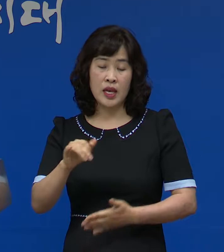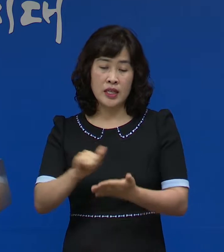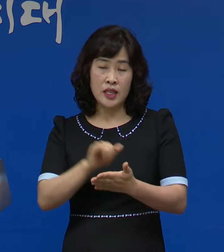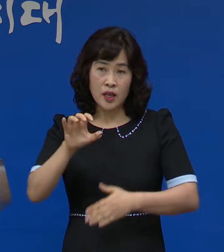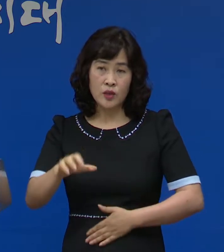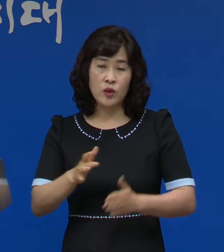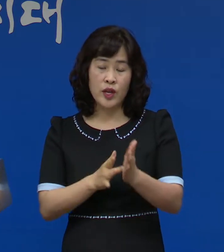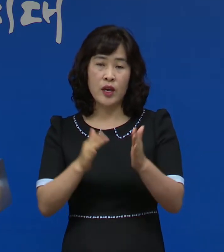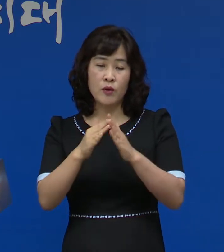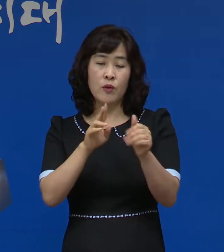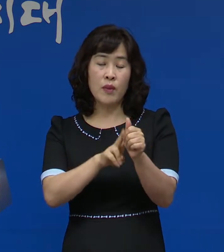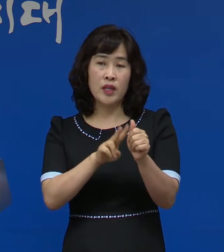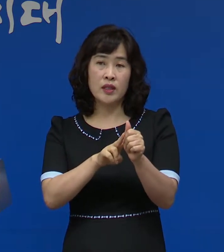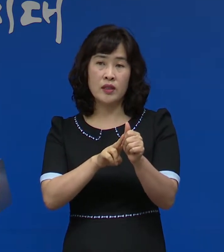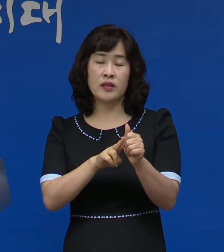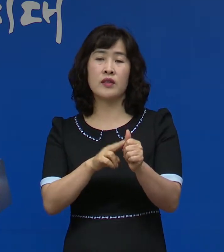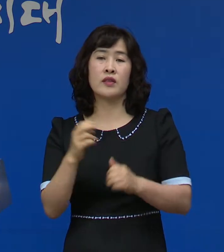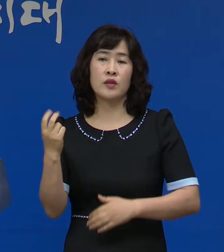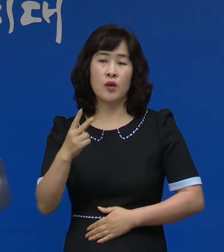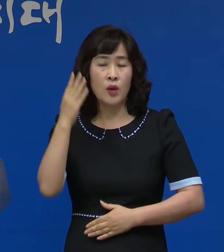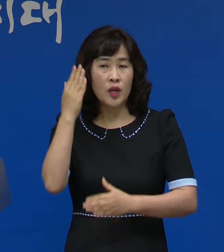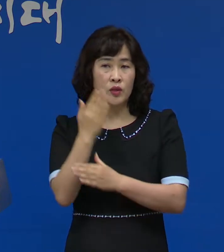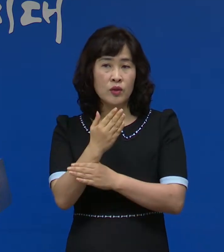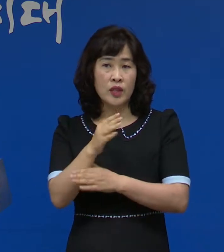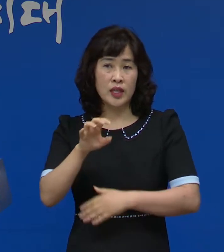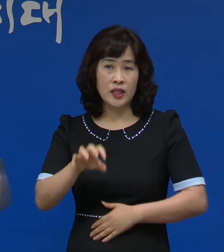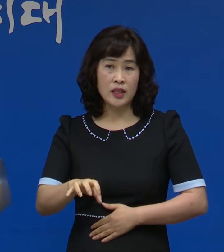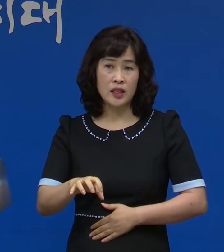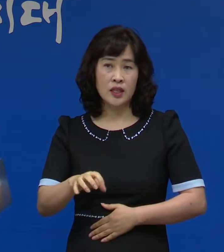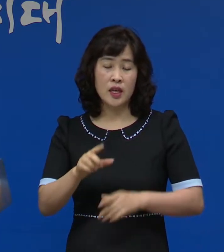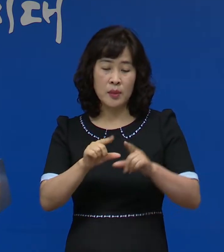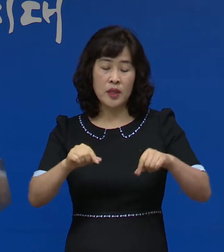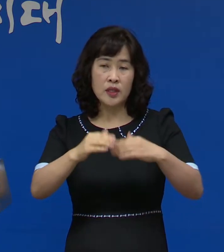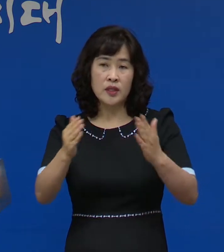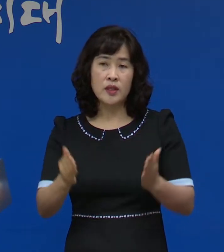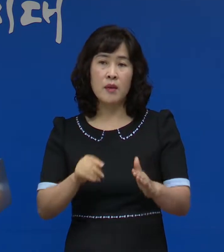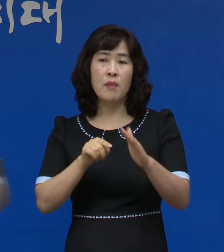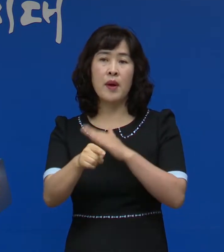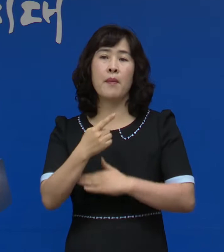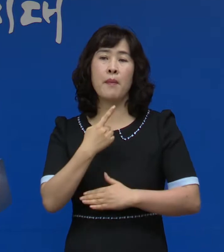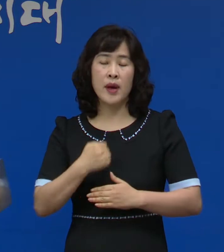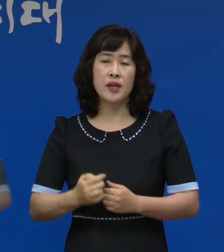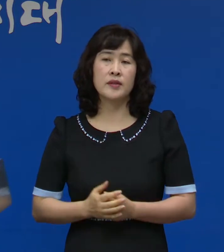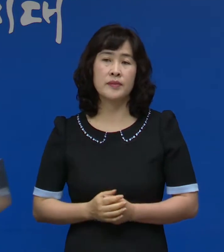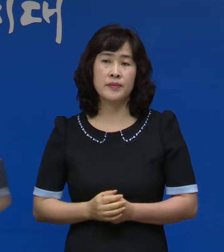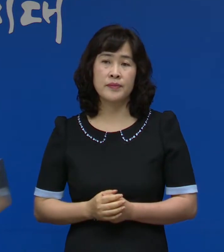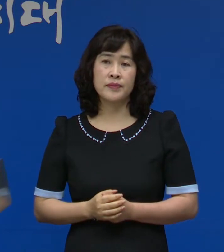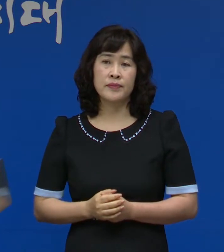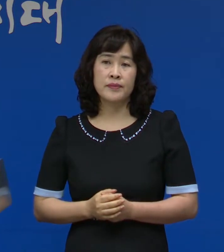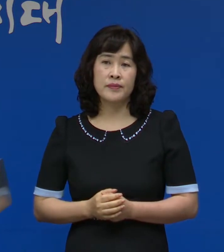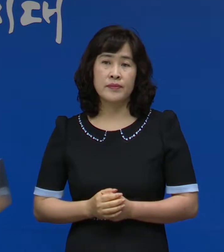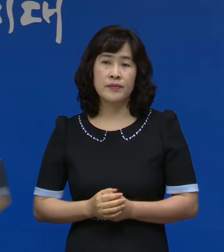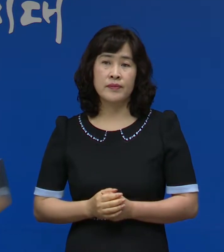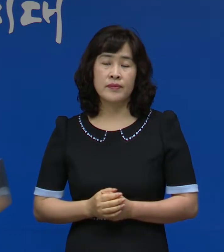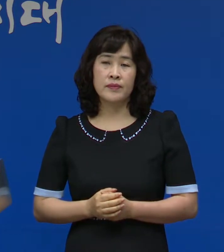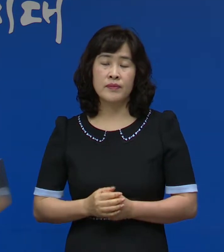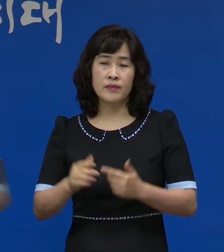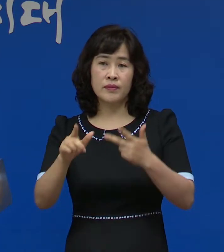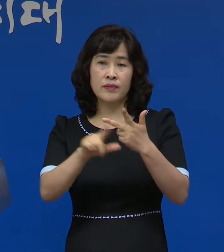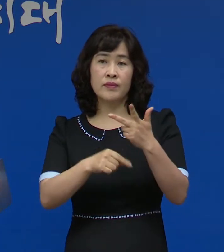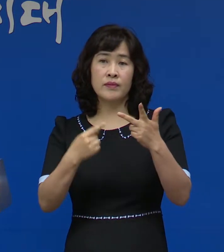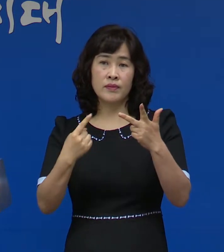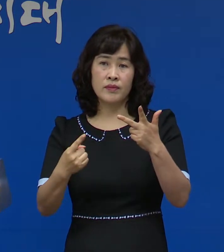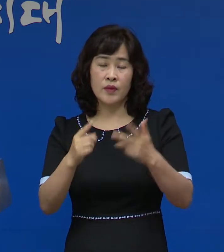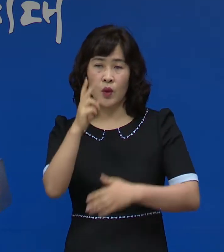약국, 마트를 거쳐서 화순군 소재 음식점을 방문했습니다 7월